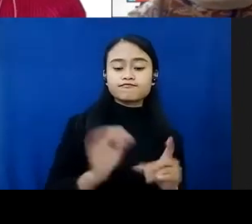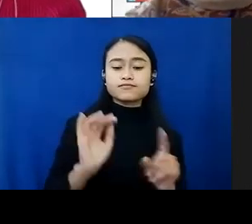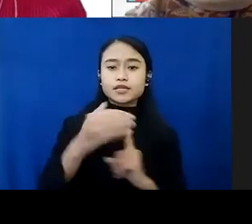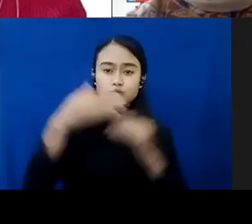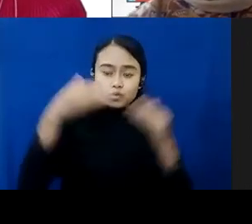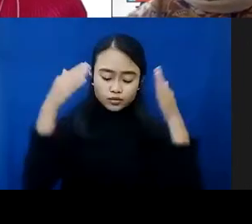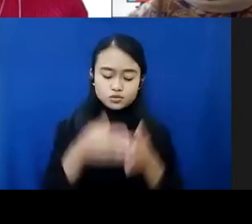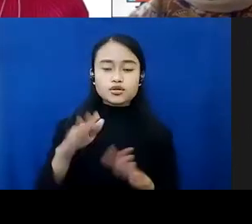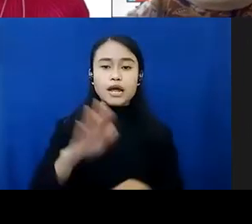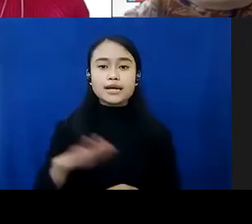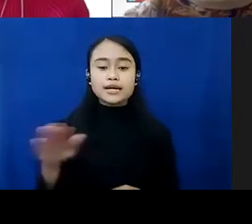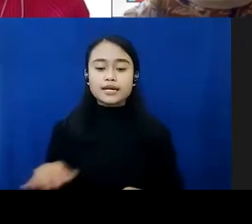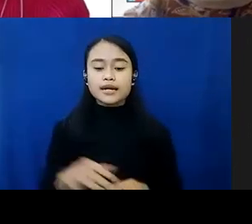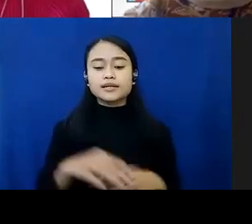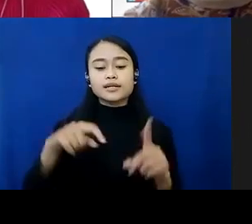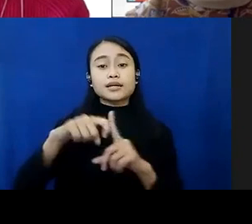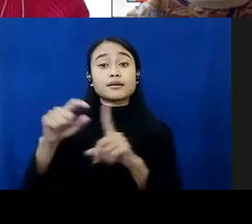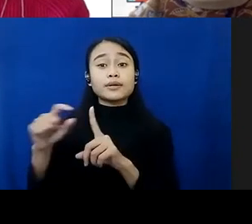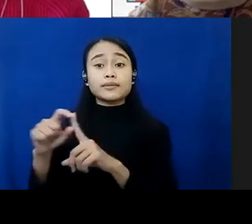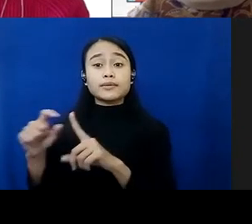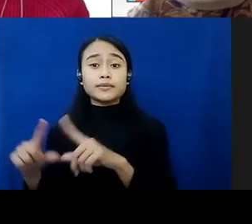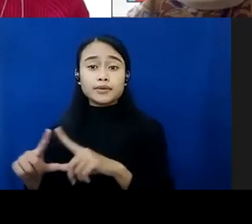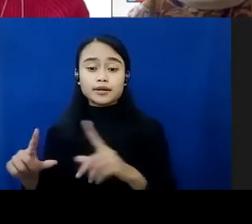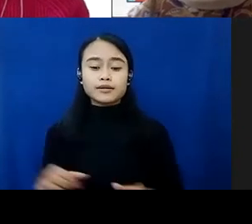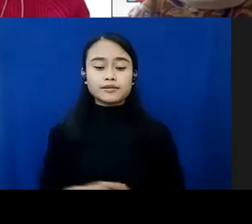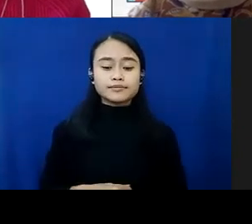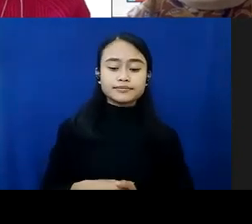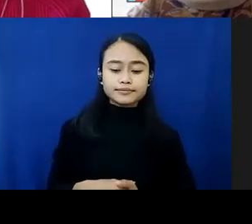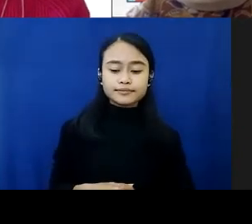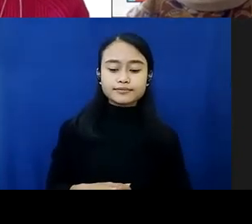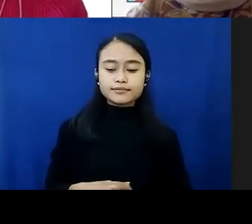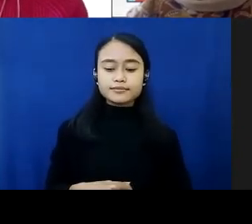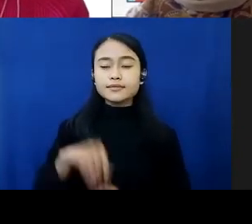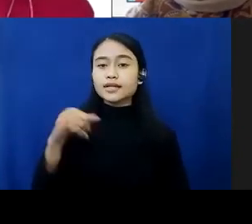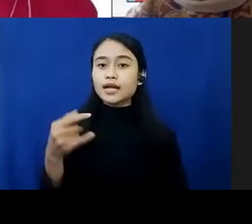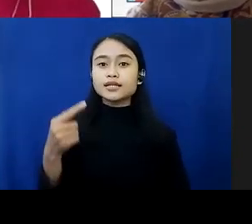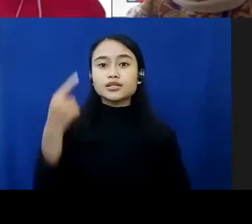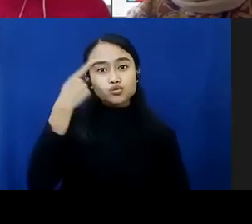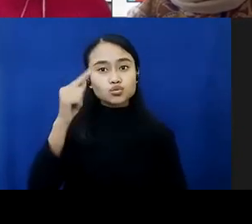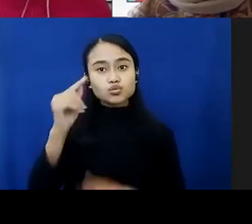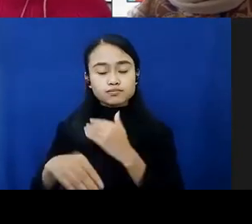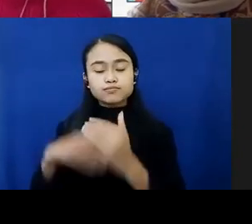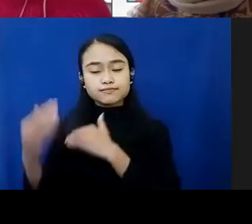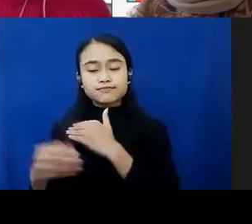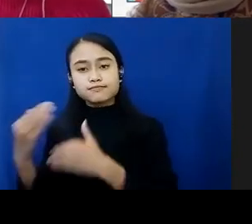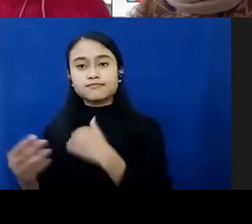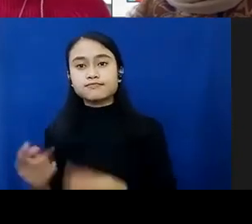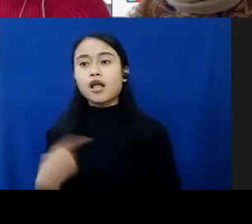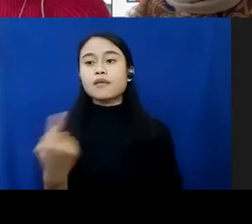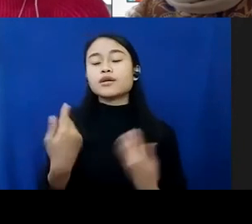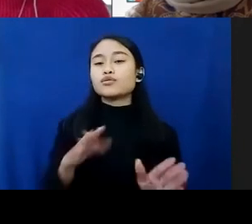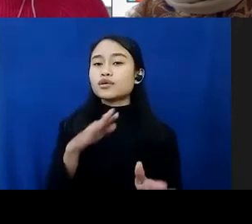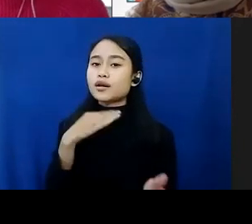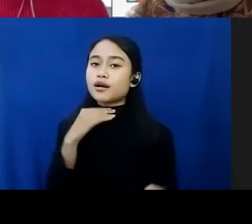perlindungan anak dan beberapa staff dan step-stepnya jadi untuk segera ditindaklanjutin jadi kami sudah menyampaikan itu